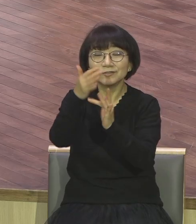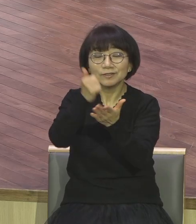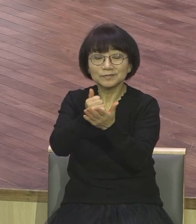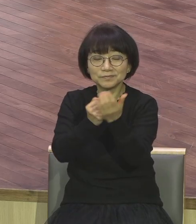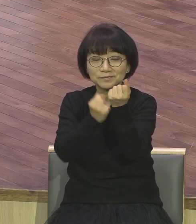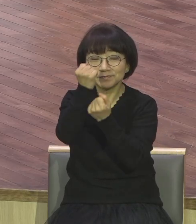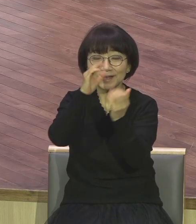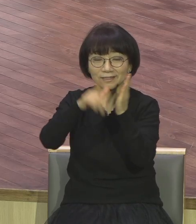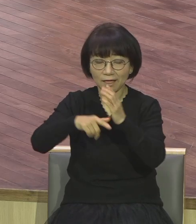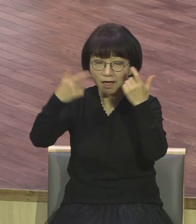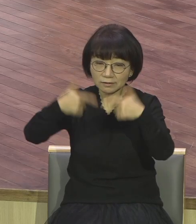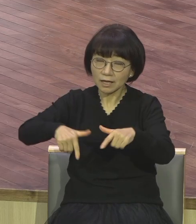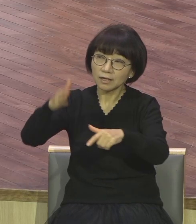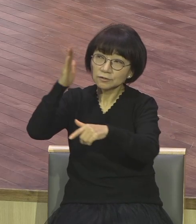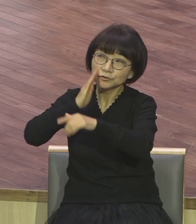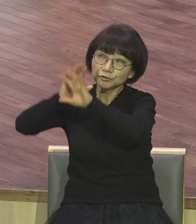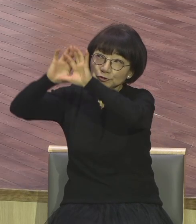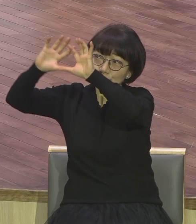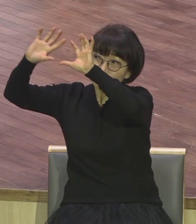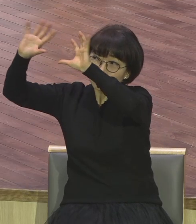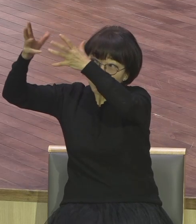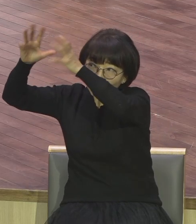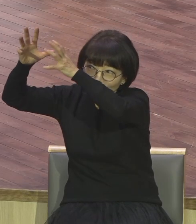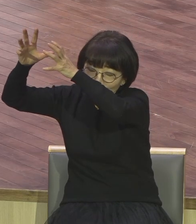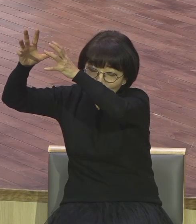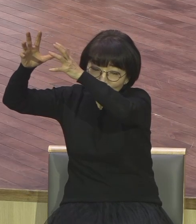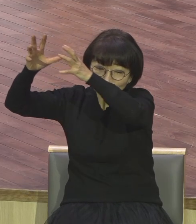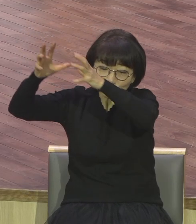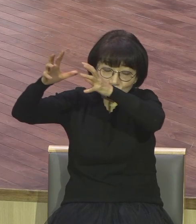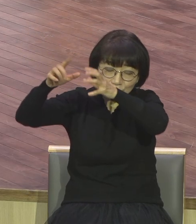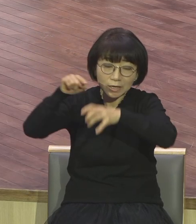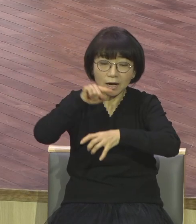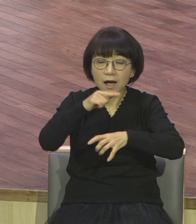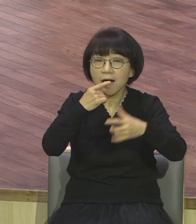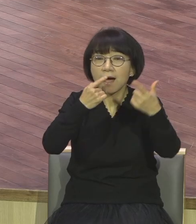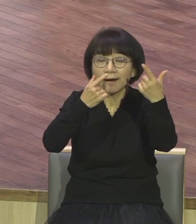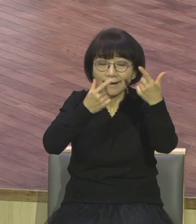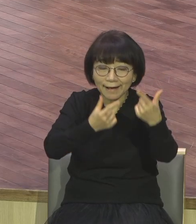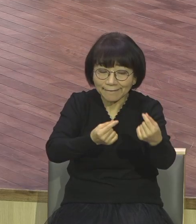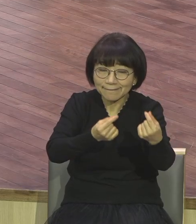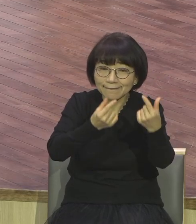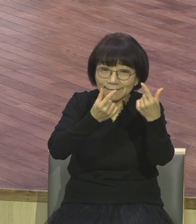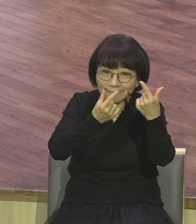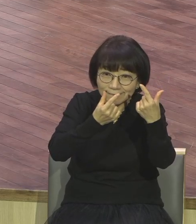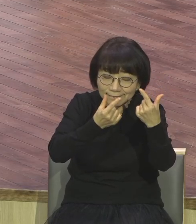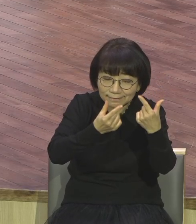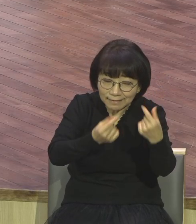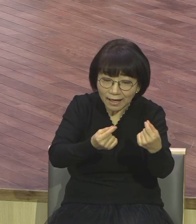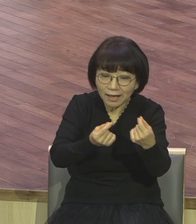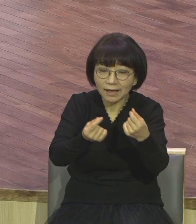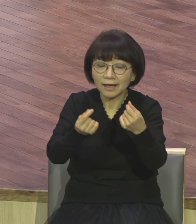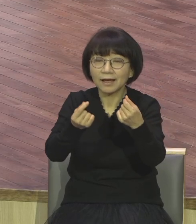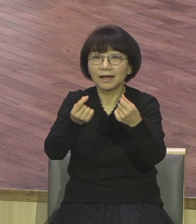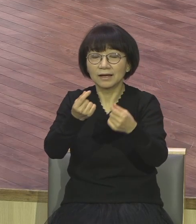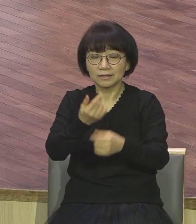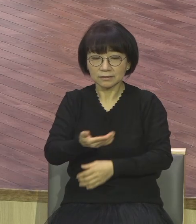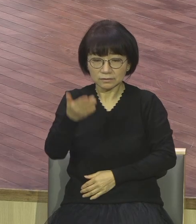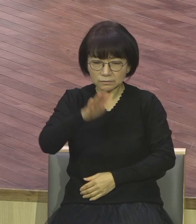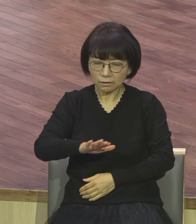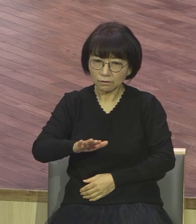같으니 이렇게 시작을 하십니다 그런데 그 다음에 말 그 다음에 내용이 보면 천국 모습이 어떻다 천국 가면